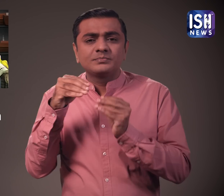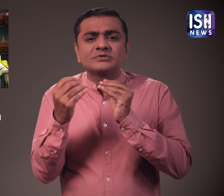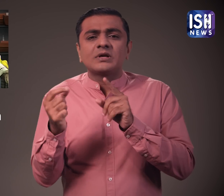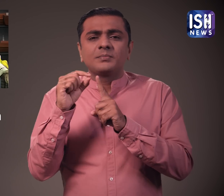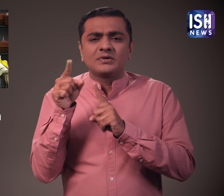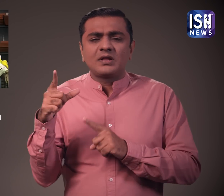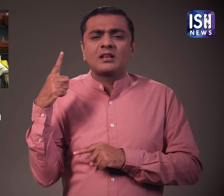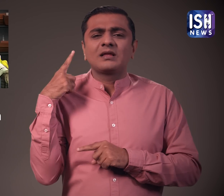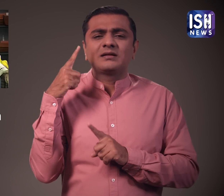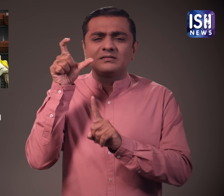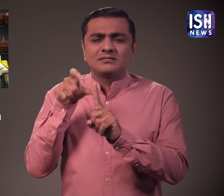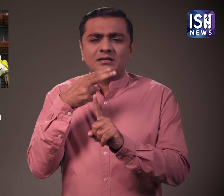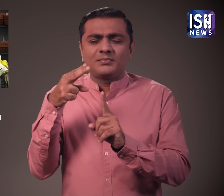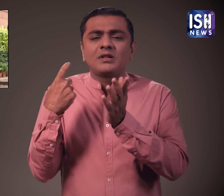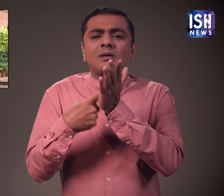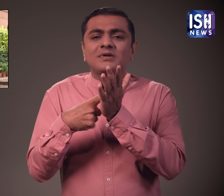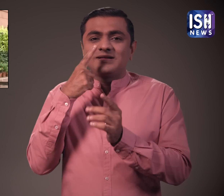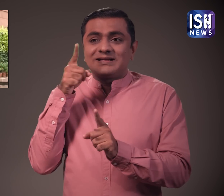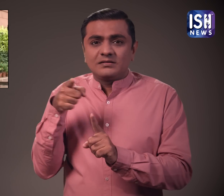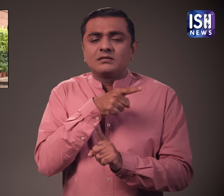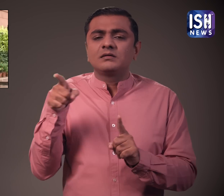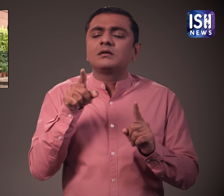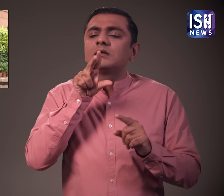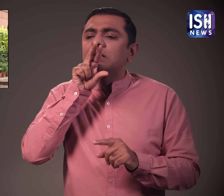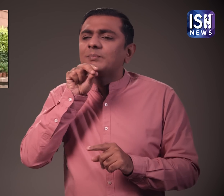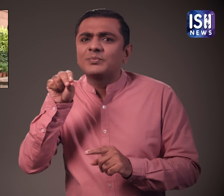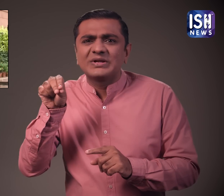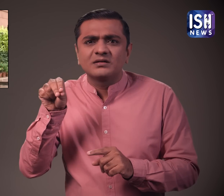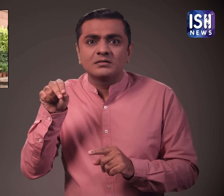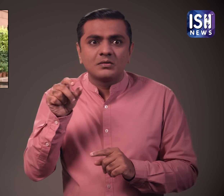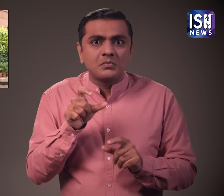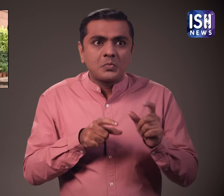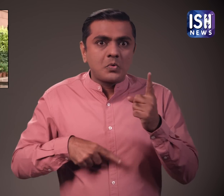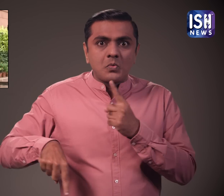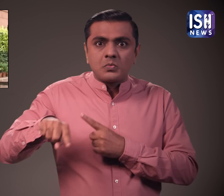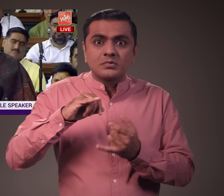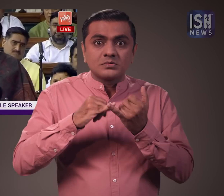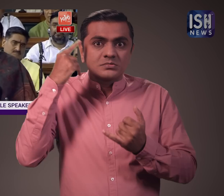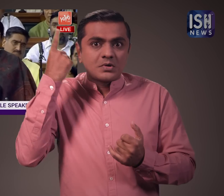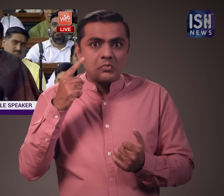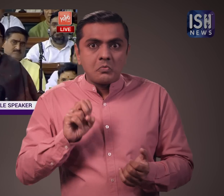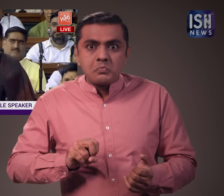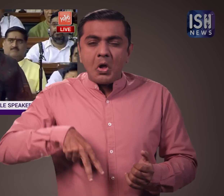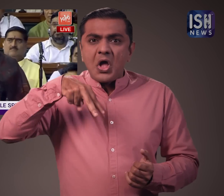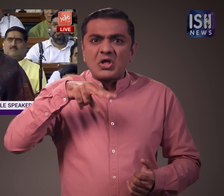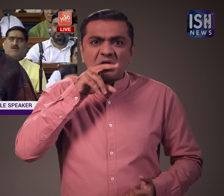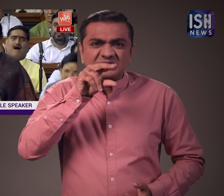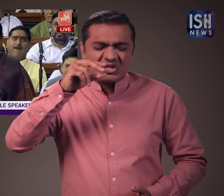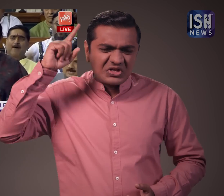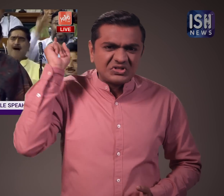चल कर भाजपा सांसत रमादेवी से बात करने लगी तभी स्मीती इरानी उट खड़ी हुई और